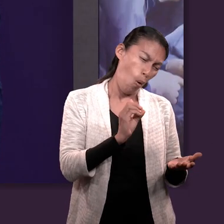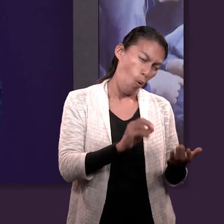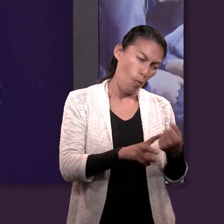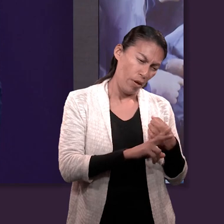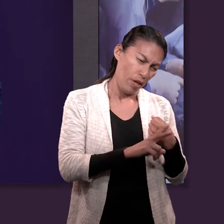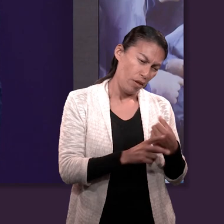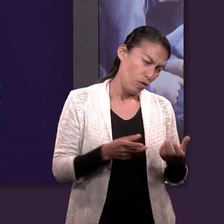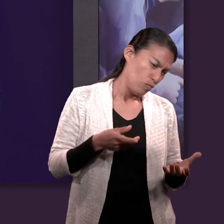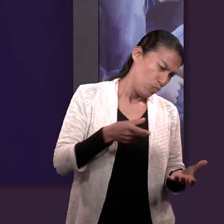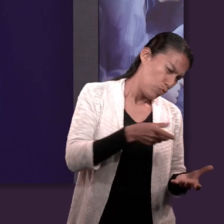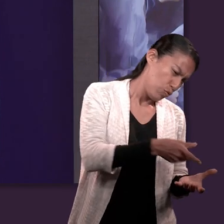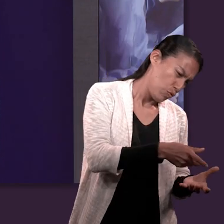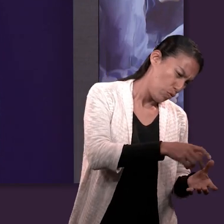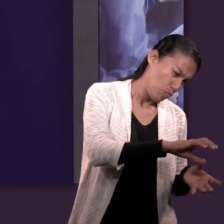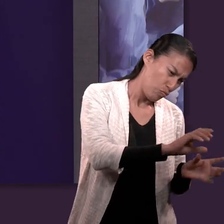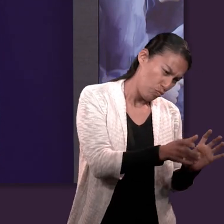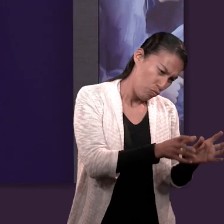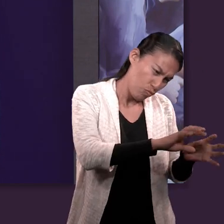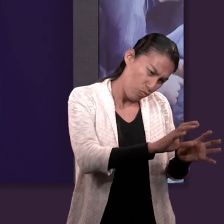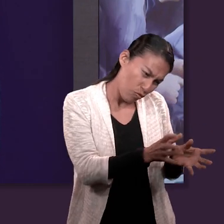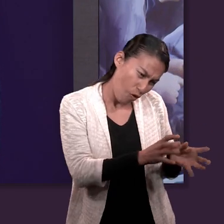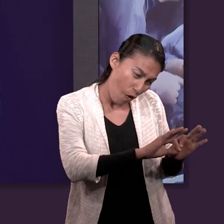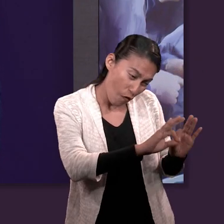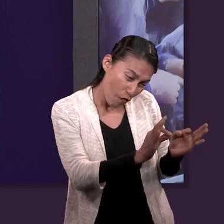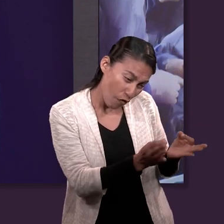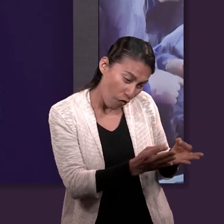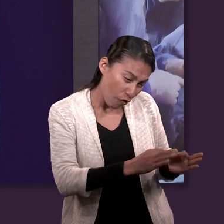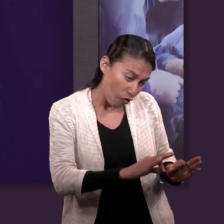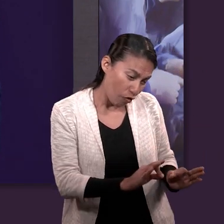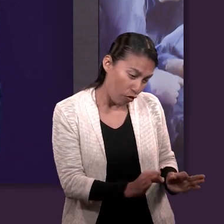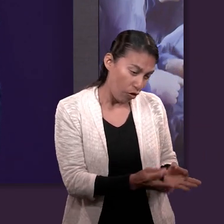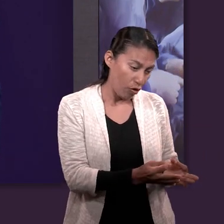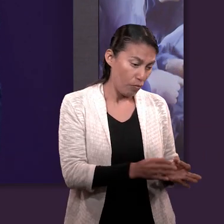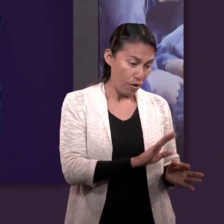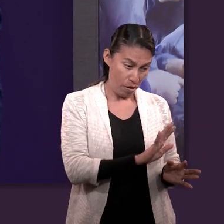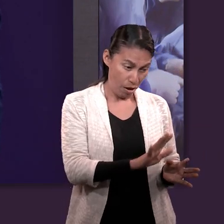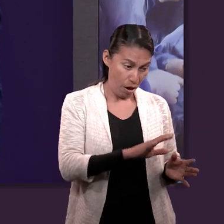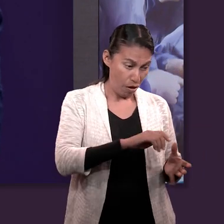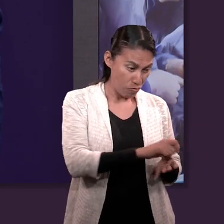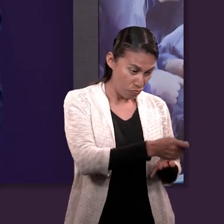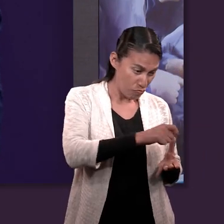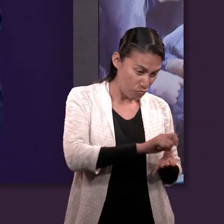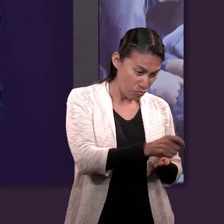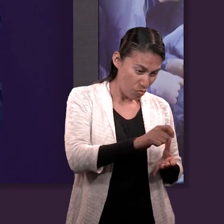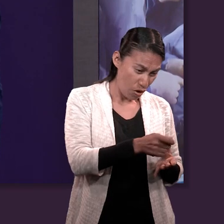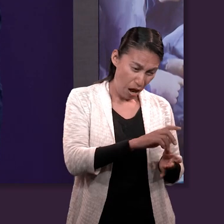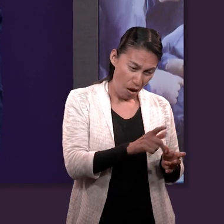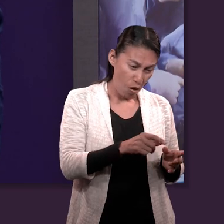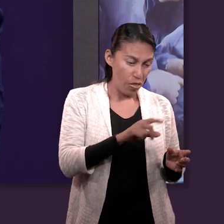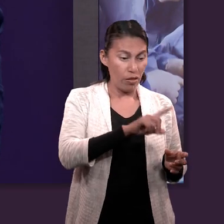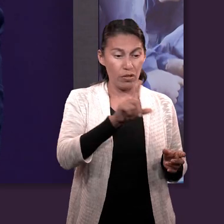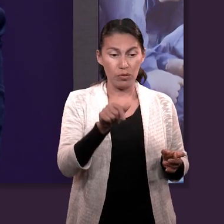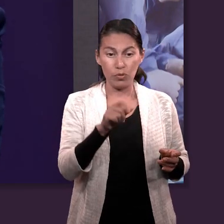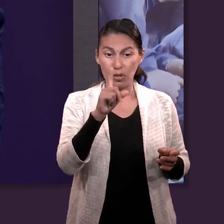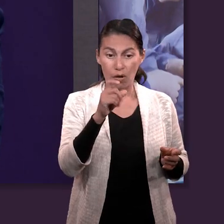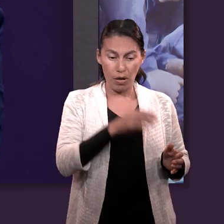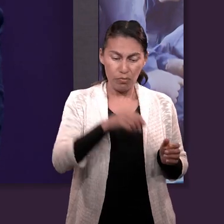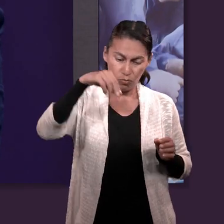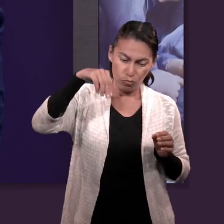fundirse, luego lo moldea, luego lo forja con un mazo usualmente y después lo sumergen en el agua. Ese